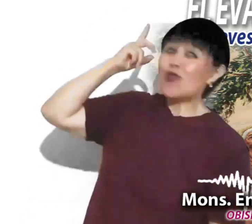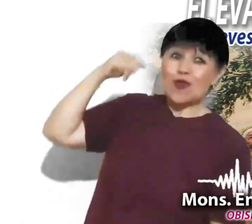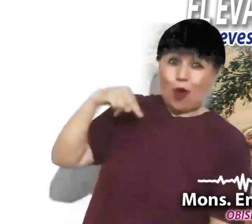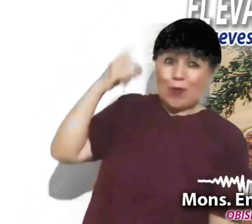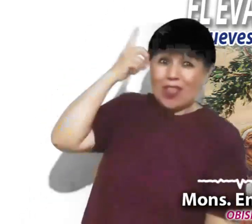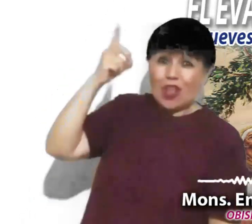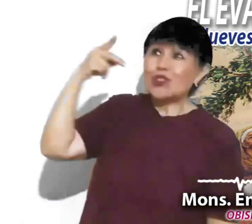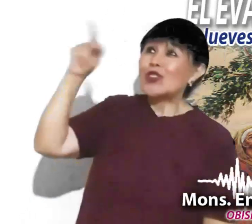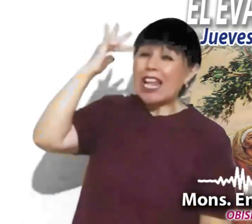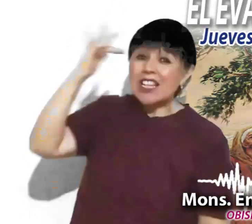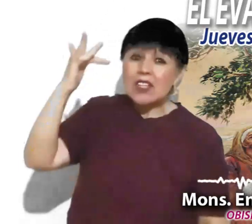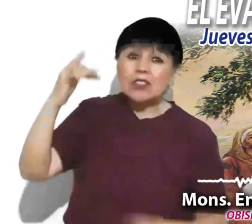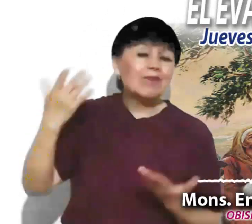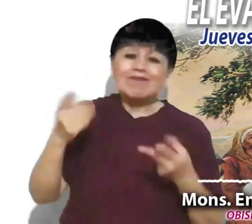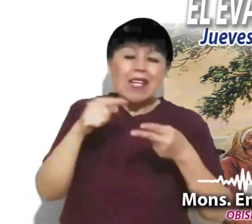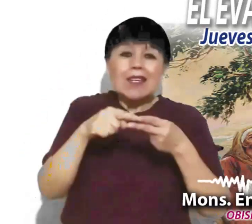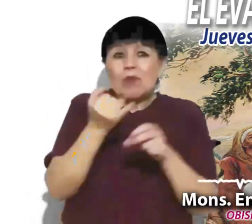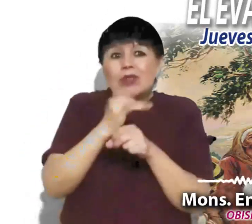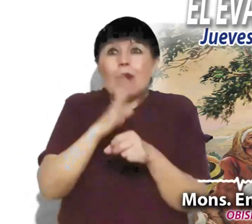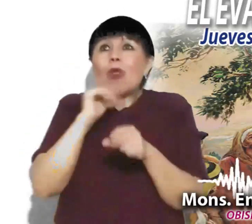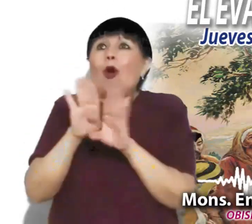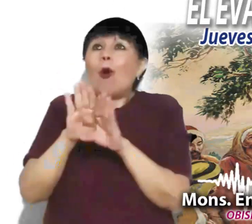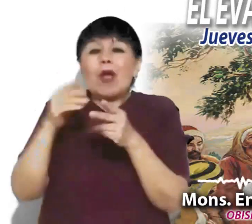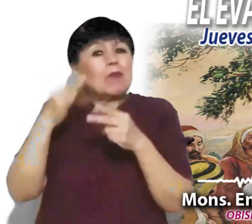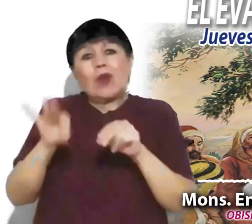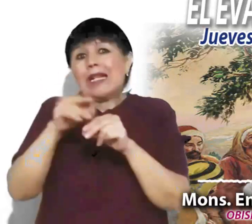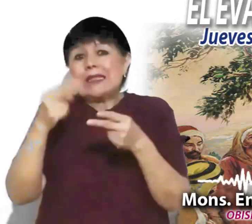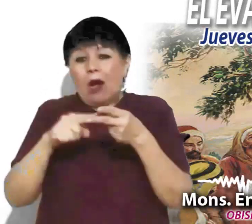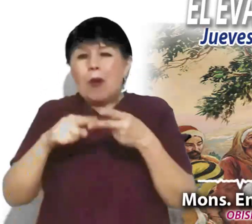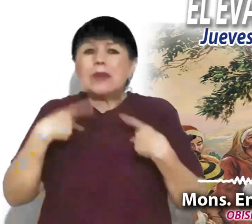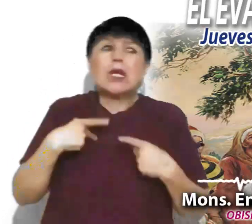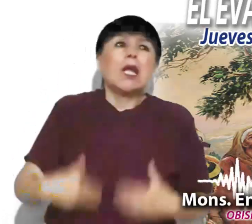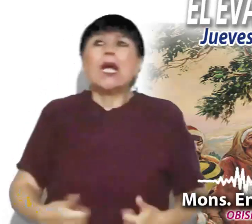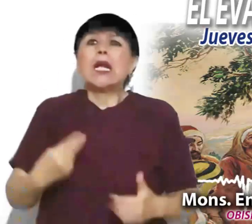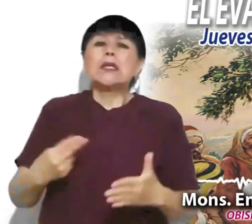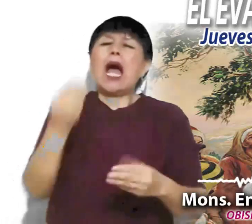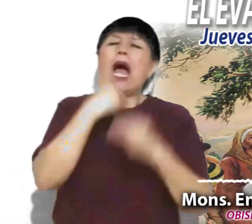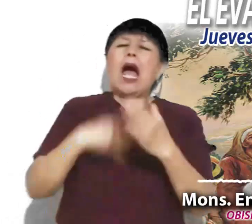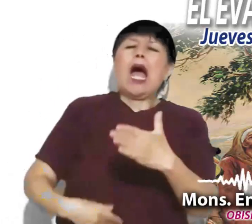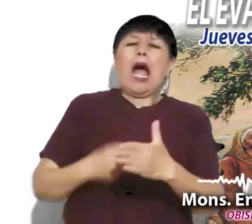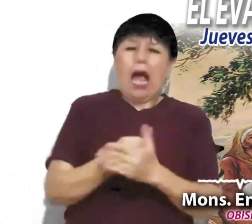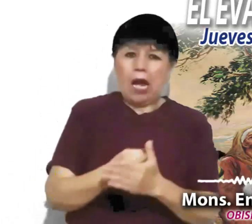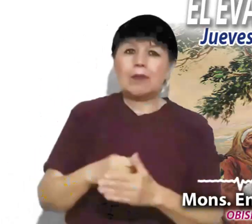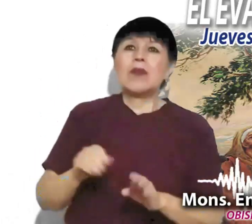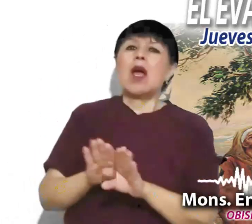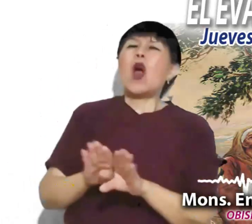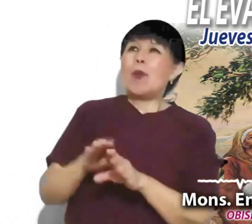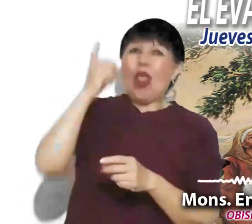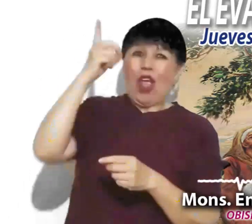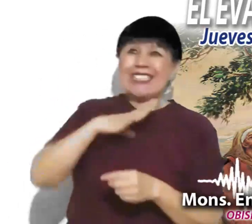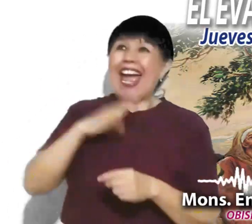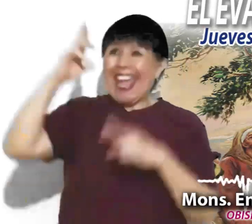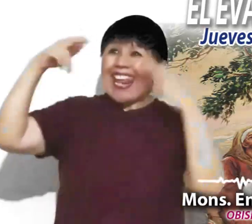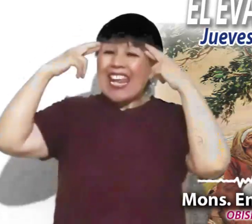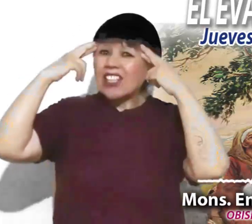Dios si no hay verdadera satisfacción del hambre de los hermanos. No puede haber presencia del reino si no nos hemos